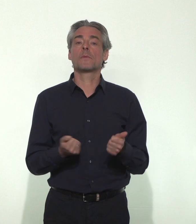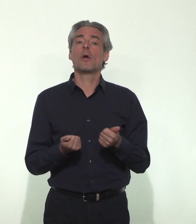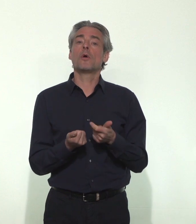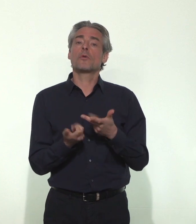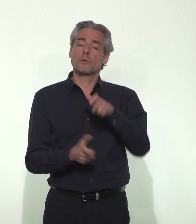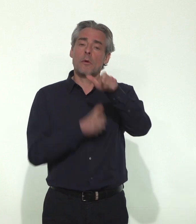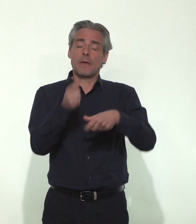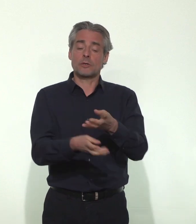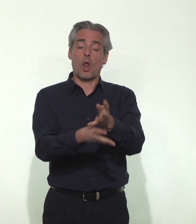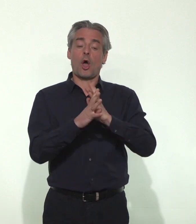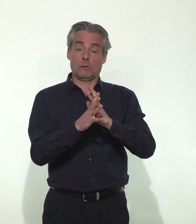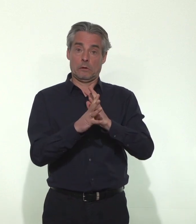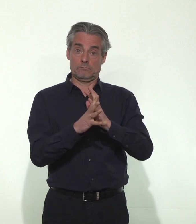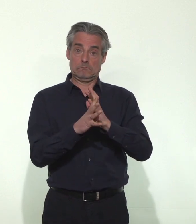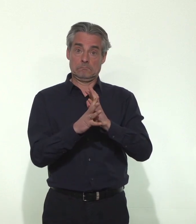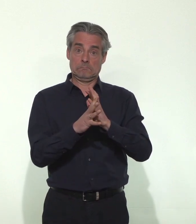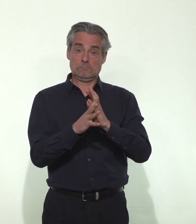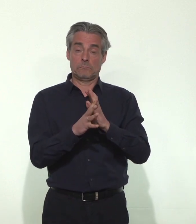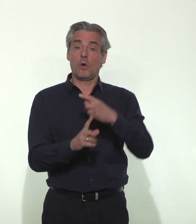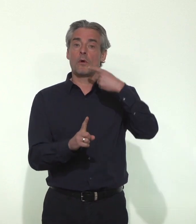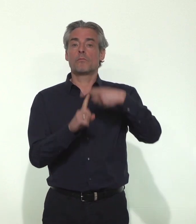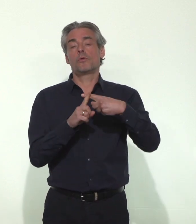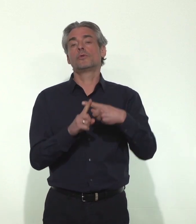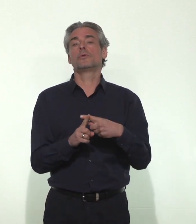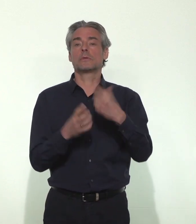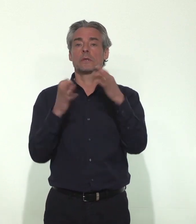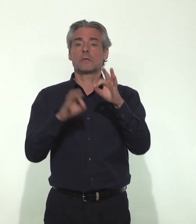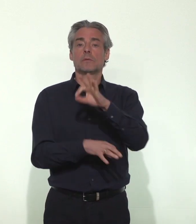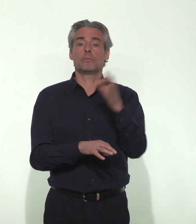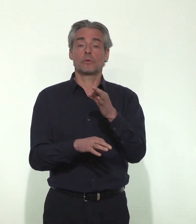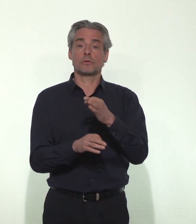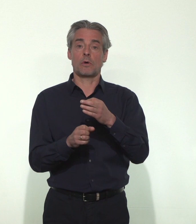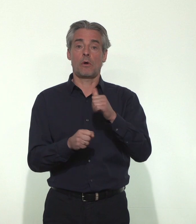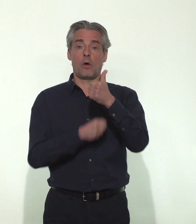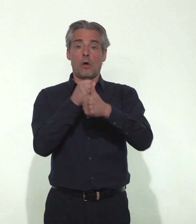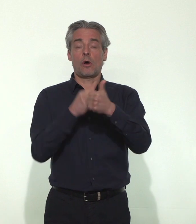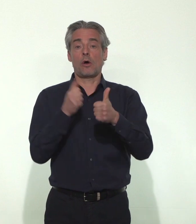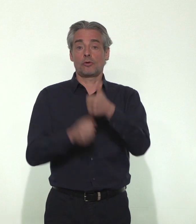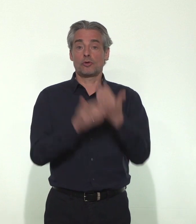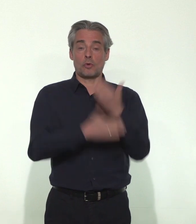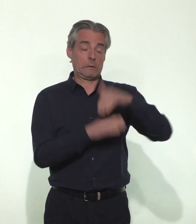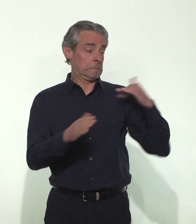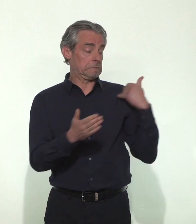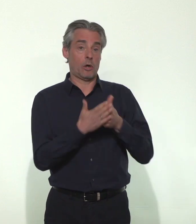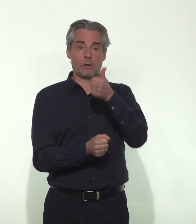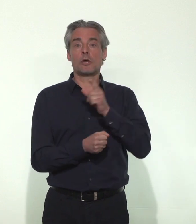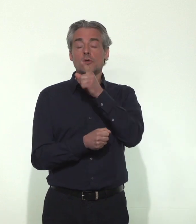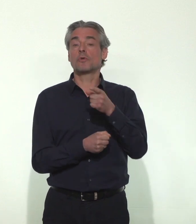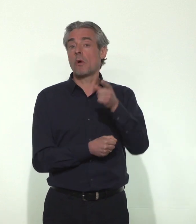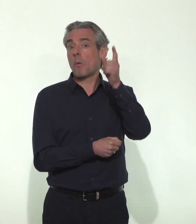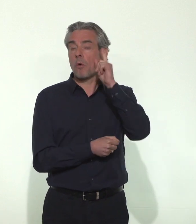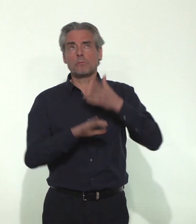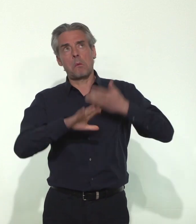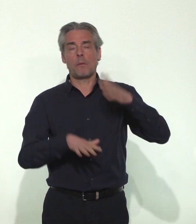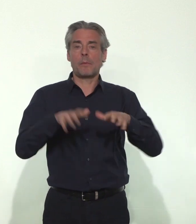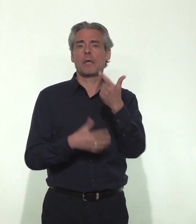d'entrants, le nombre d'admissions a progressé de près de 10% depuis hier, reflète de contaminations survenues il y a